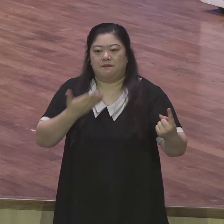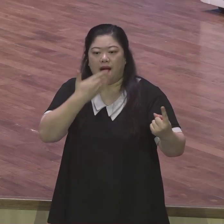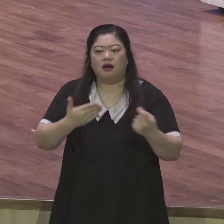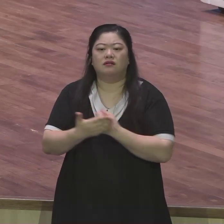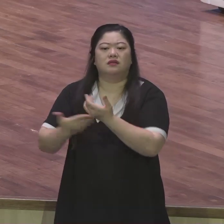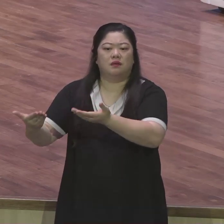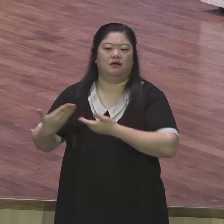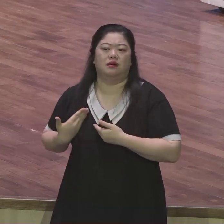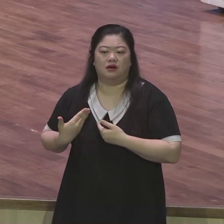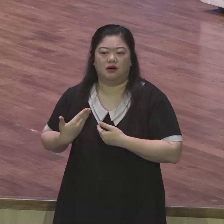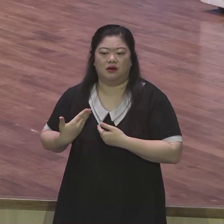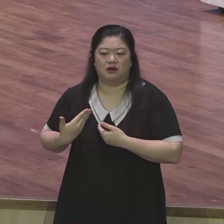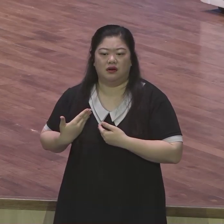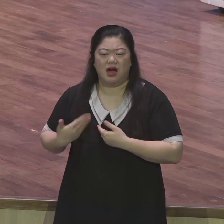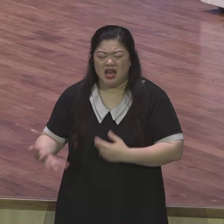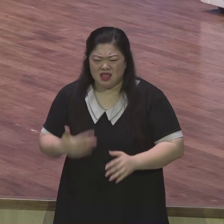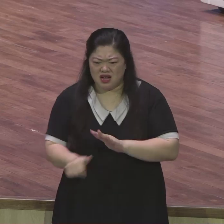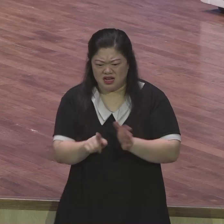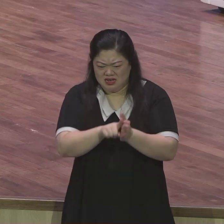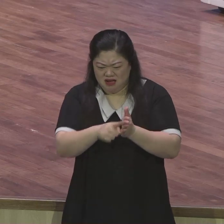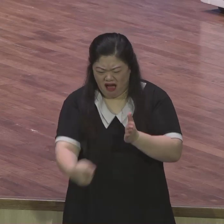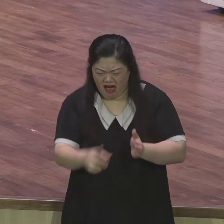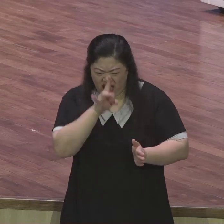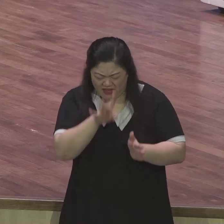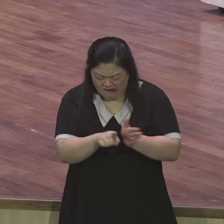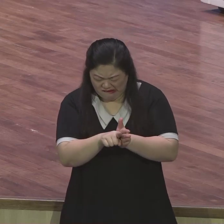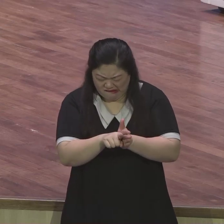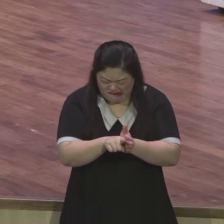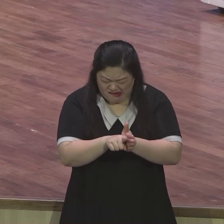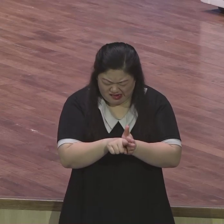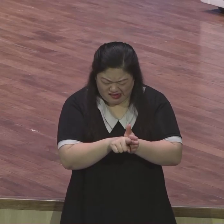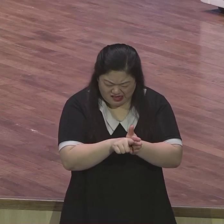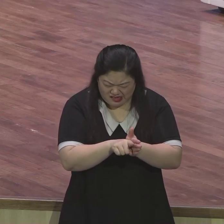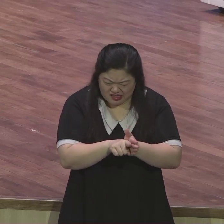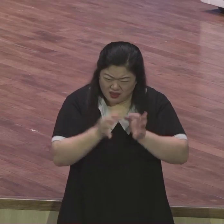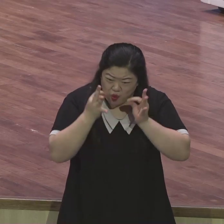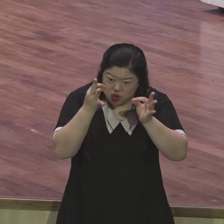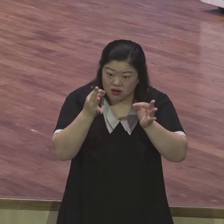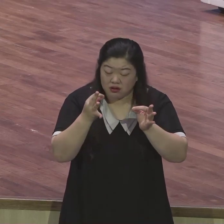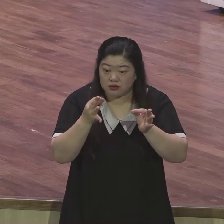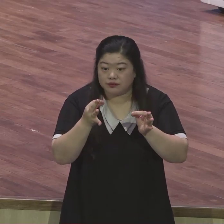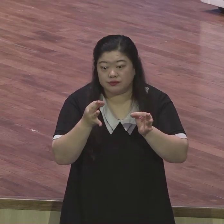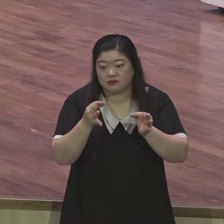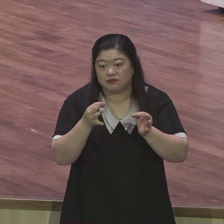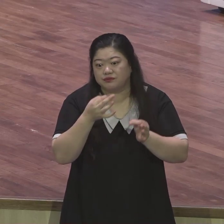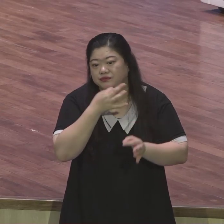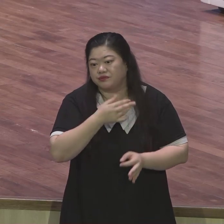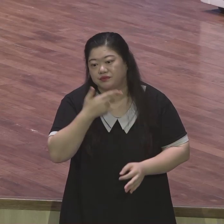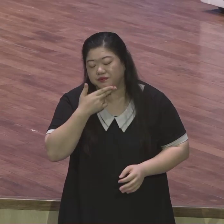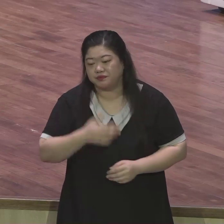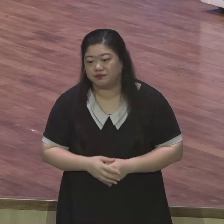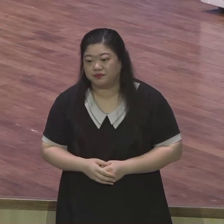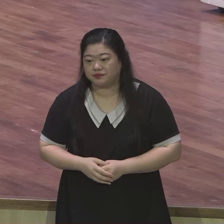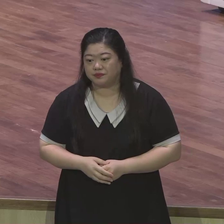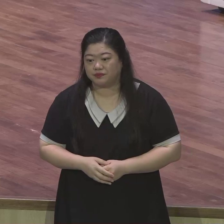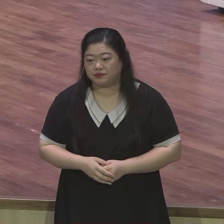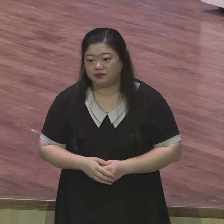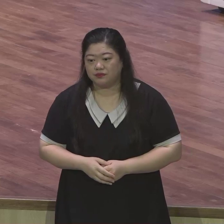뒤로 물러나지 않으려고 힘을 내는 게 아니에요 전진하려고 힘을 내는 게 아닙니다 오늘 39절에서 선포하죠 우리는 뒤로 물러갈